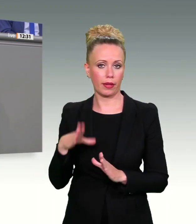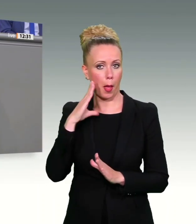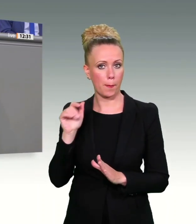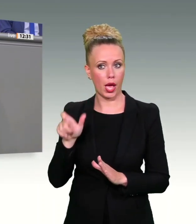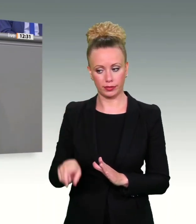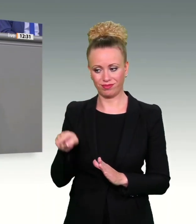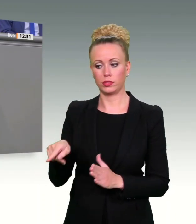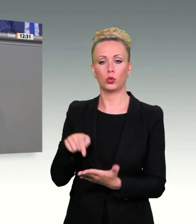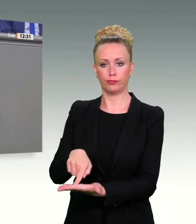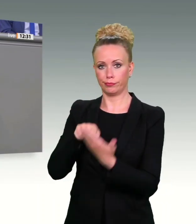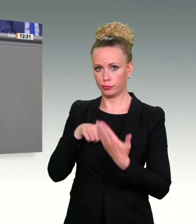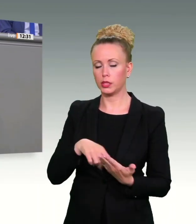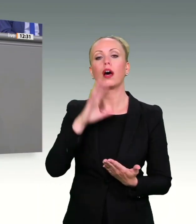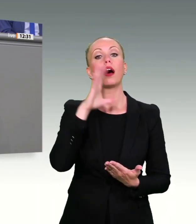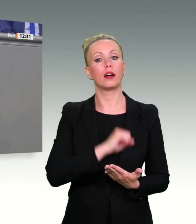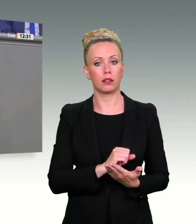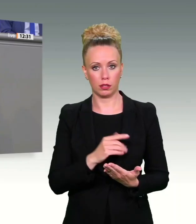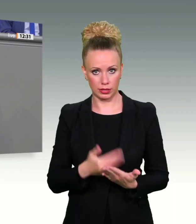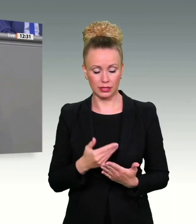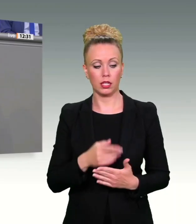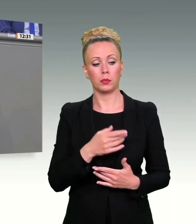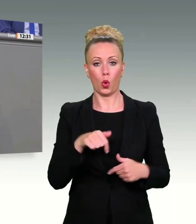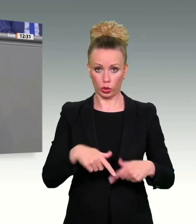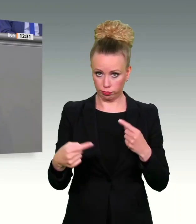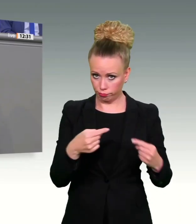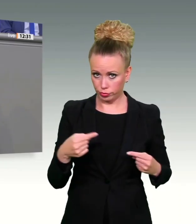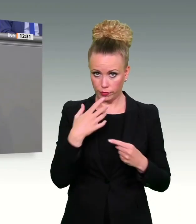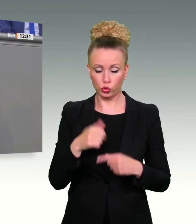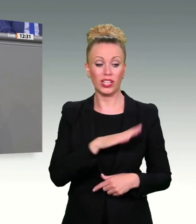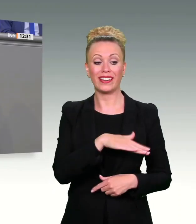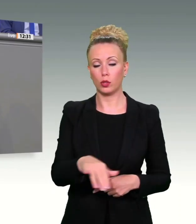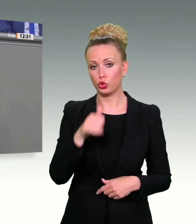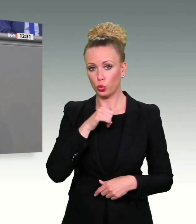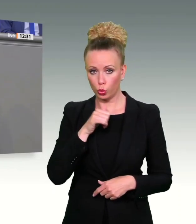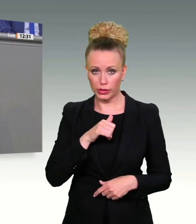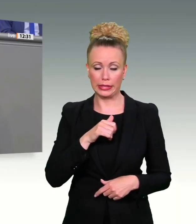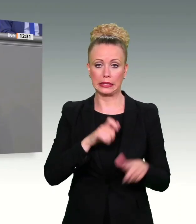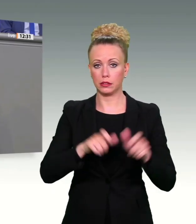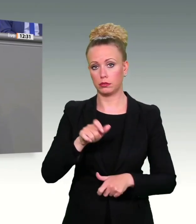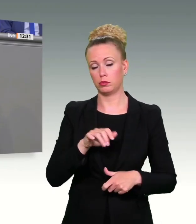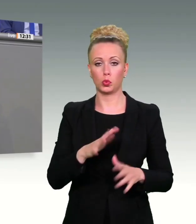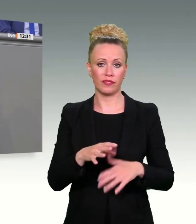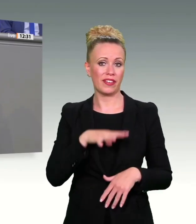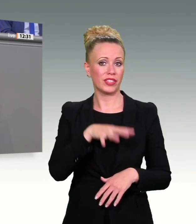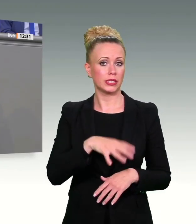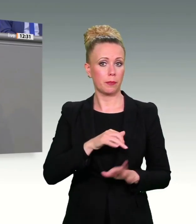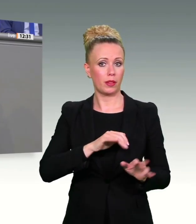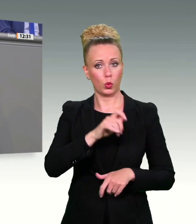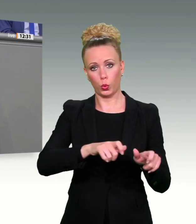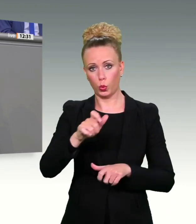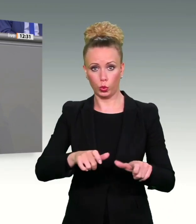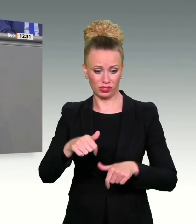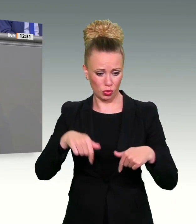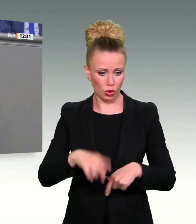heute darüber, wie wir die fast 14 Millionen Kinder und Jugendlichen in Deutschland mit einem ganz konkreten Vorschlag besser vor